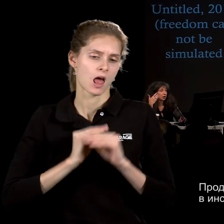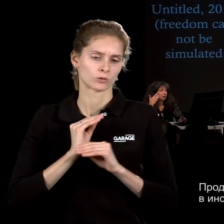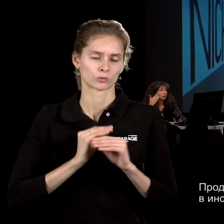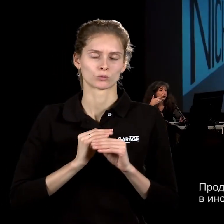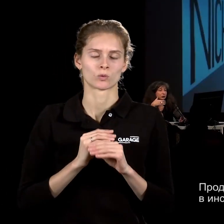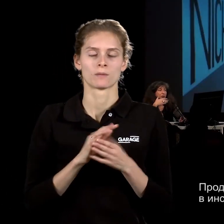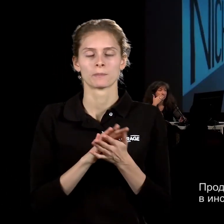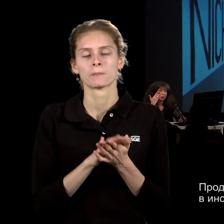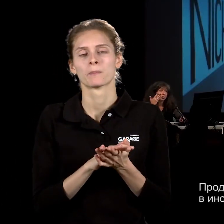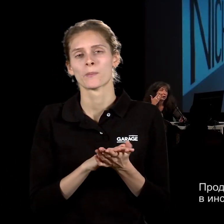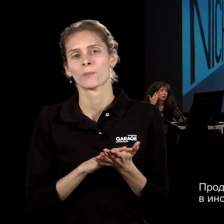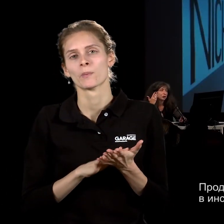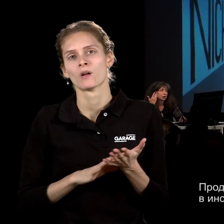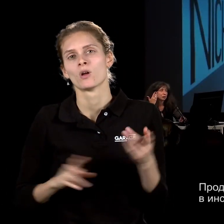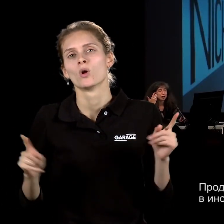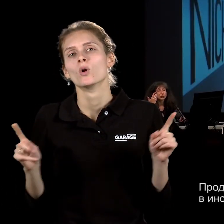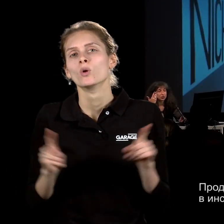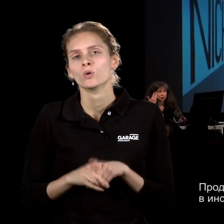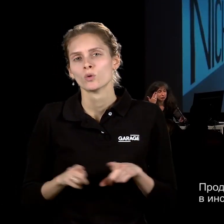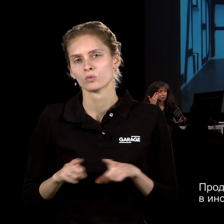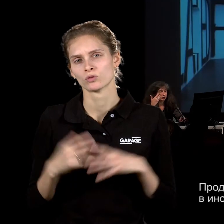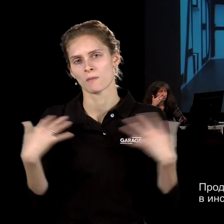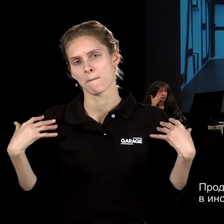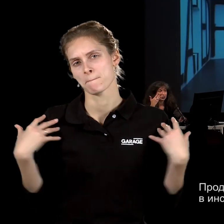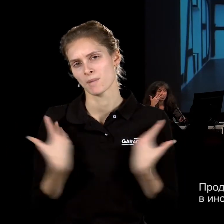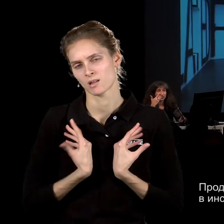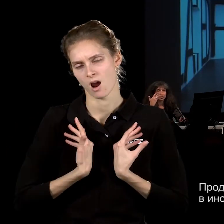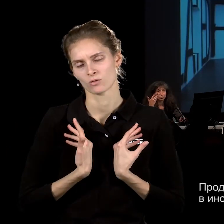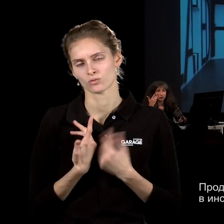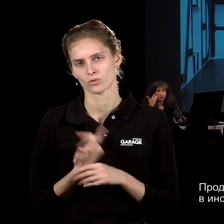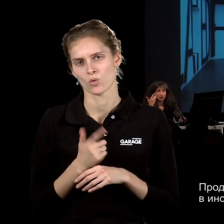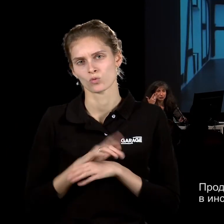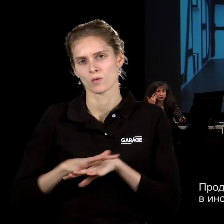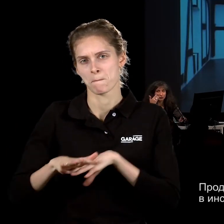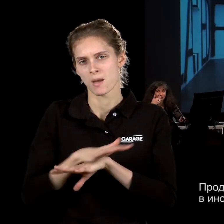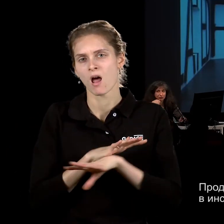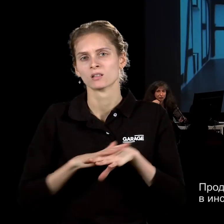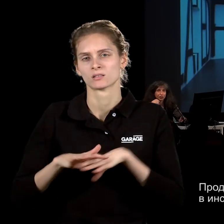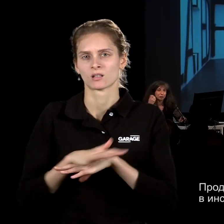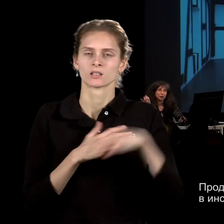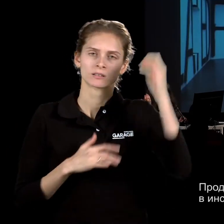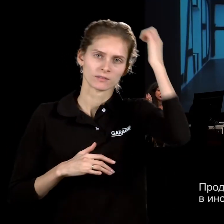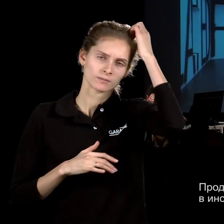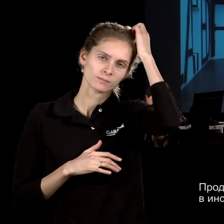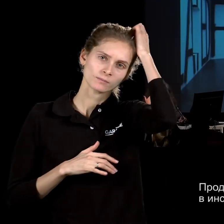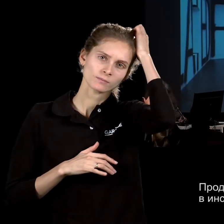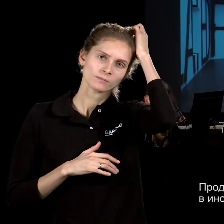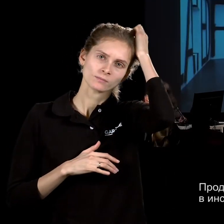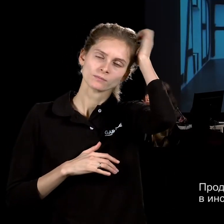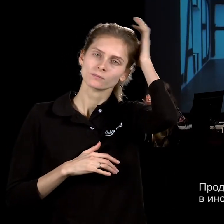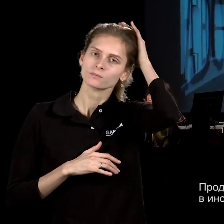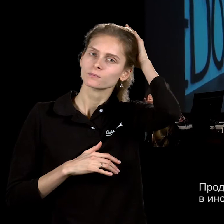Продолжается вот это тоже достаточно мрачное пространство с такими граффити